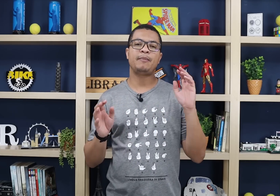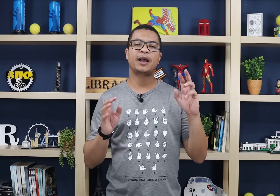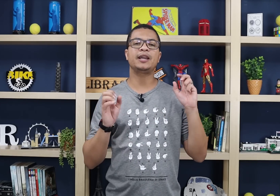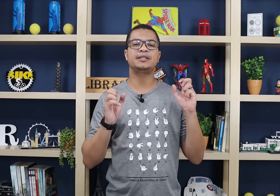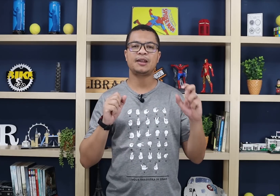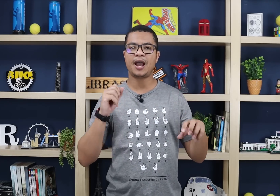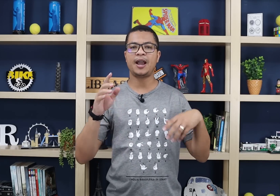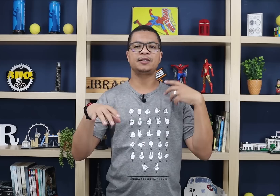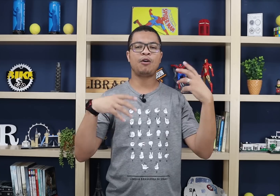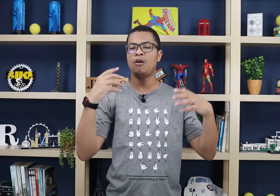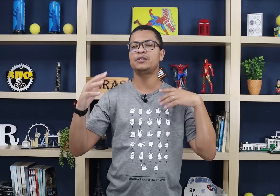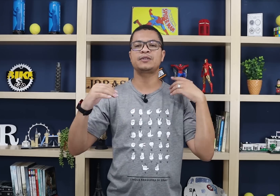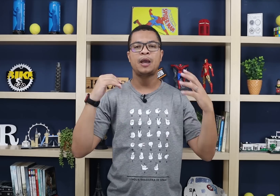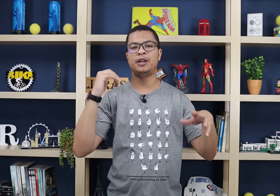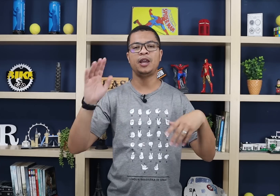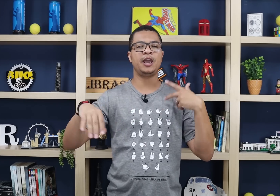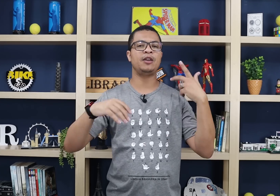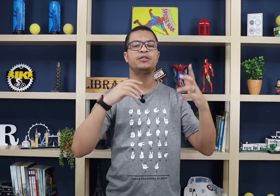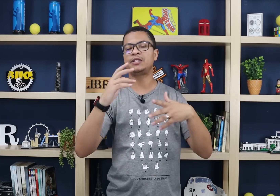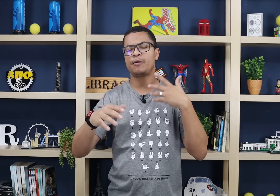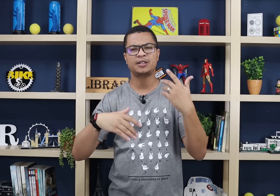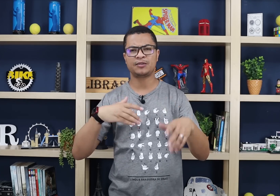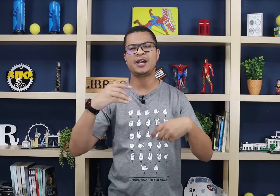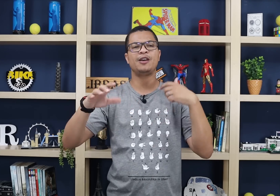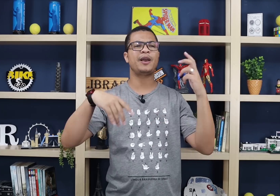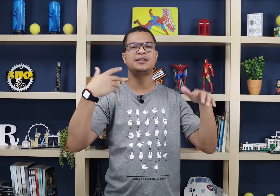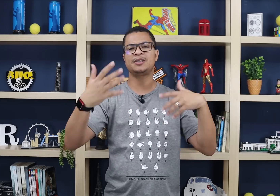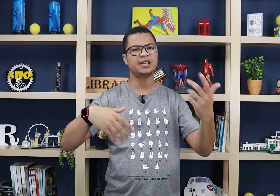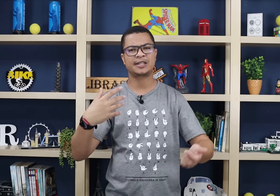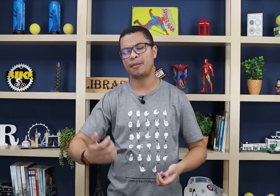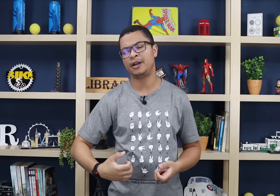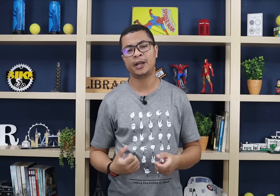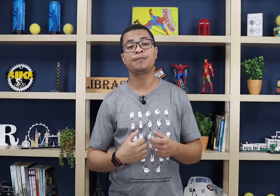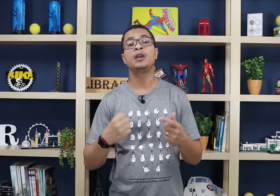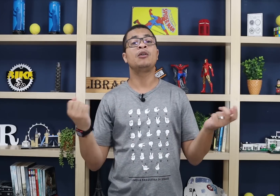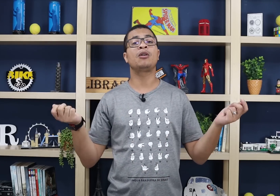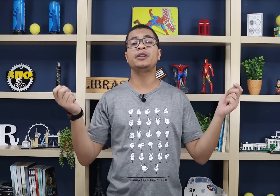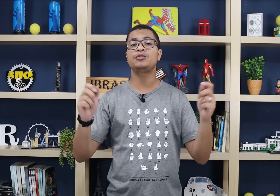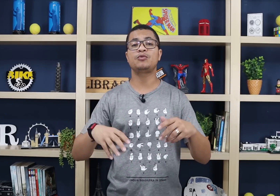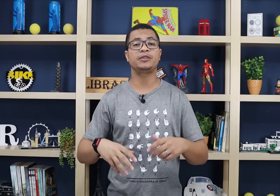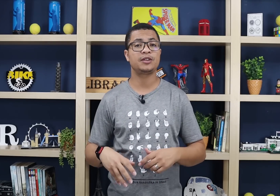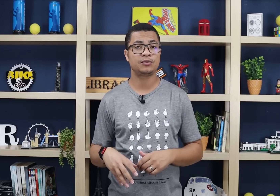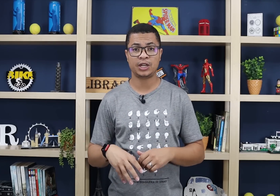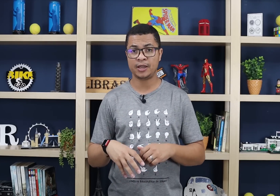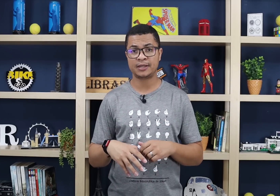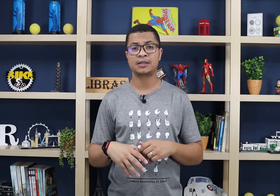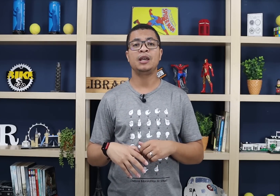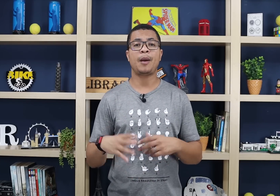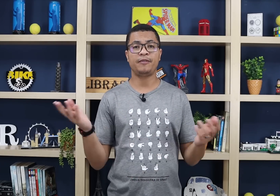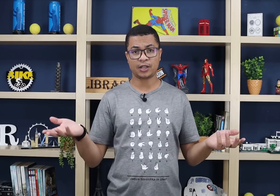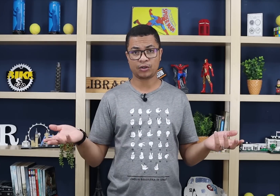Pega aqueles sinais novos que você tá aprendendo, ou se você tá começando do zero, pega esses sinais que você tá aprendendo. Coloca dentro de um contexto de Libras. Aproveitando